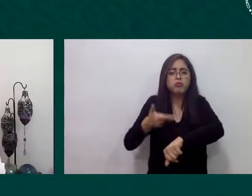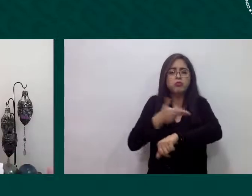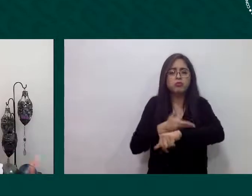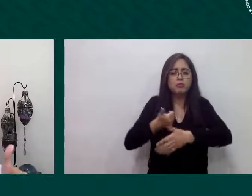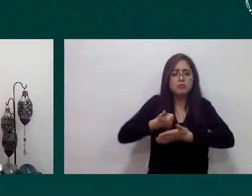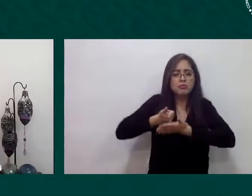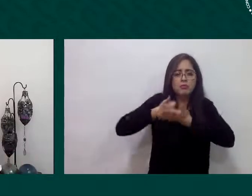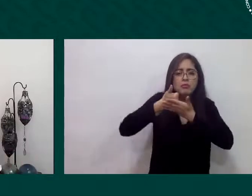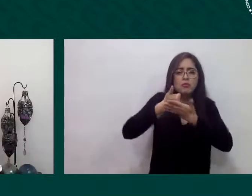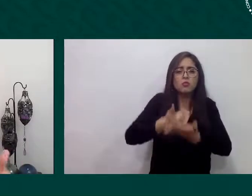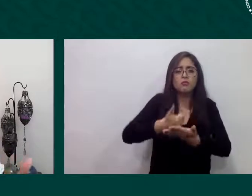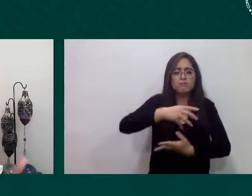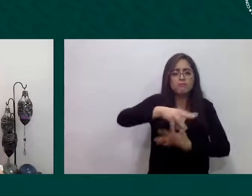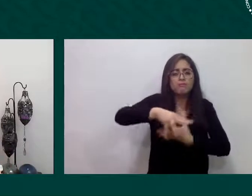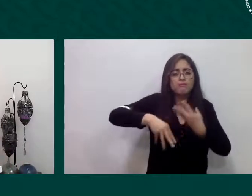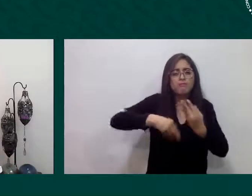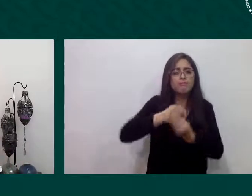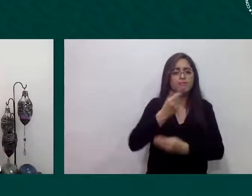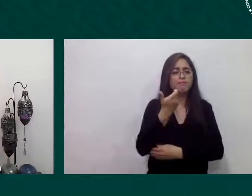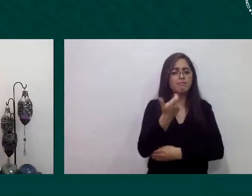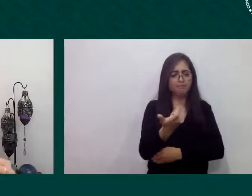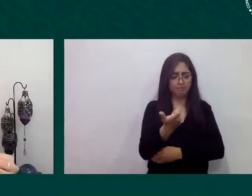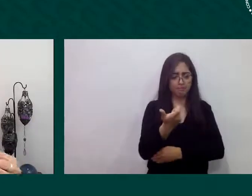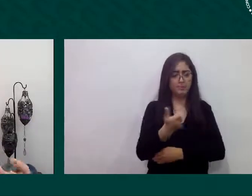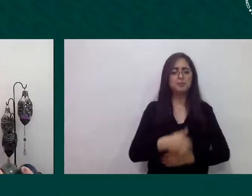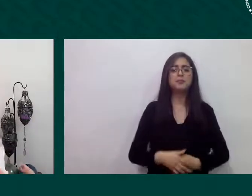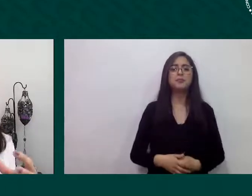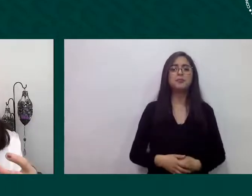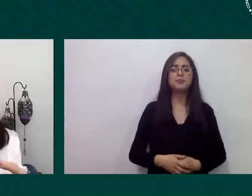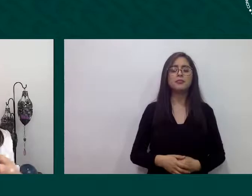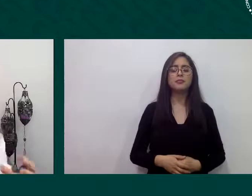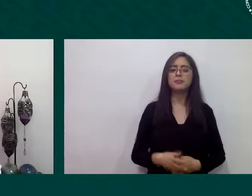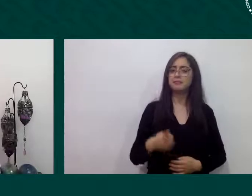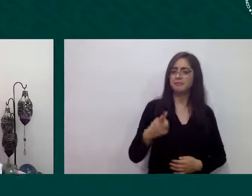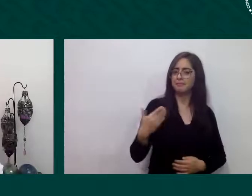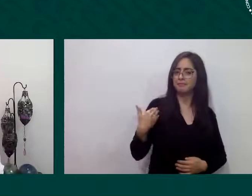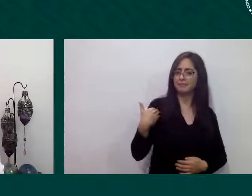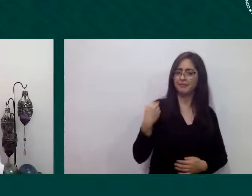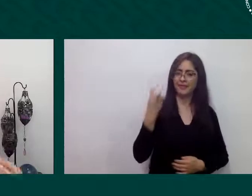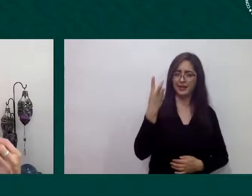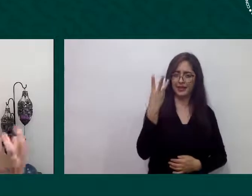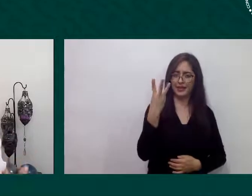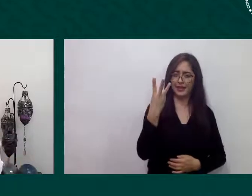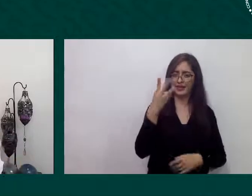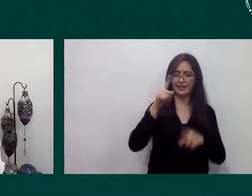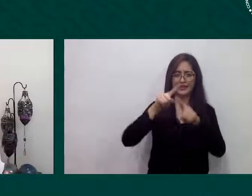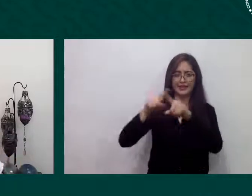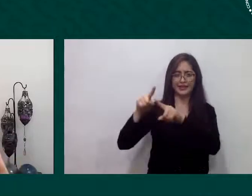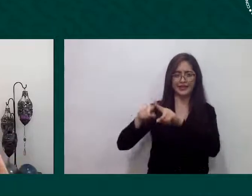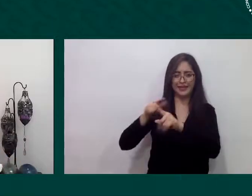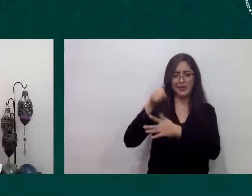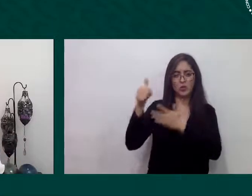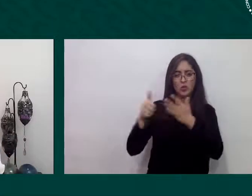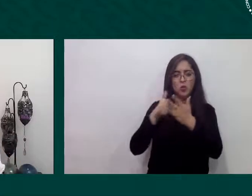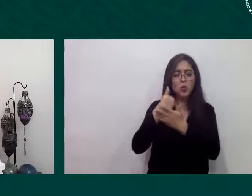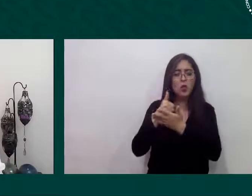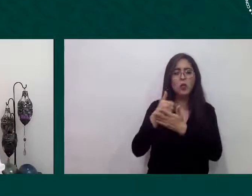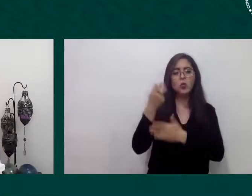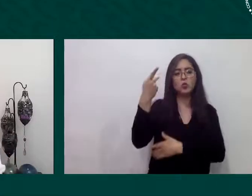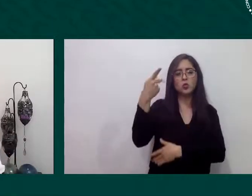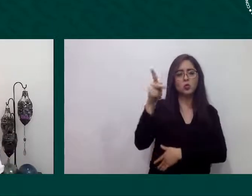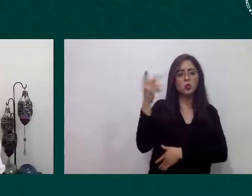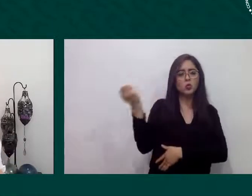algo que justo mencionaban las tres ciudades es que hay un tema importante de informalidad hay una realidad tangible